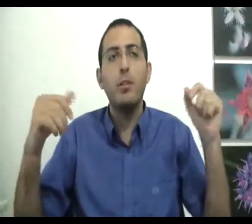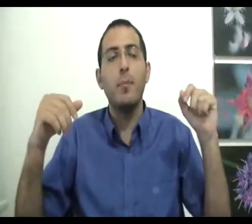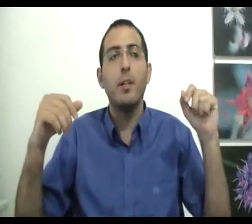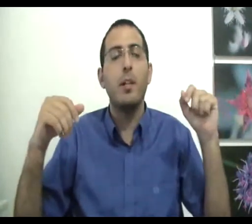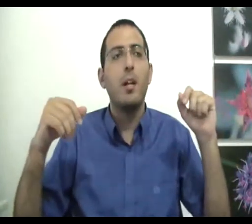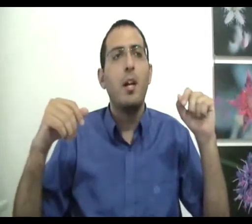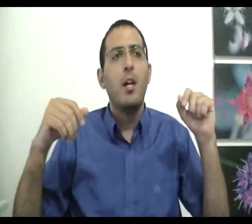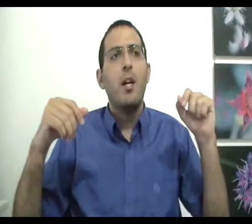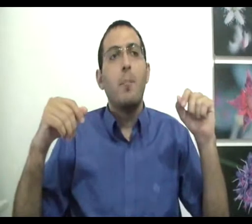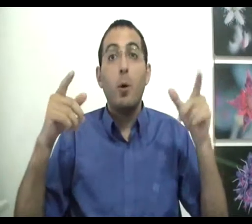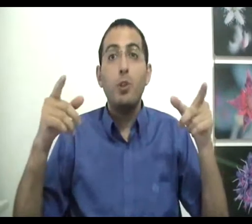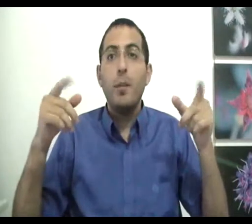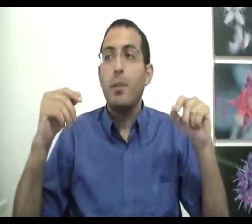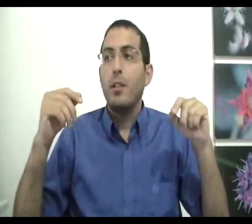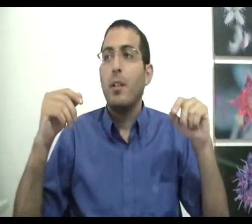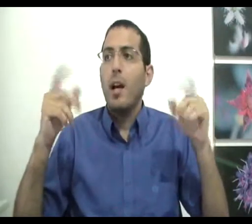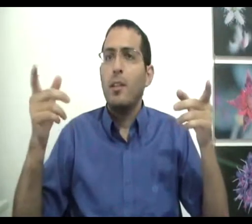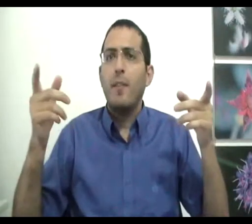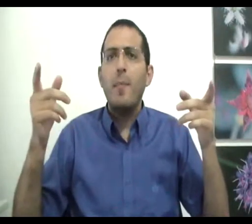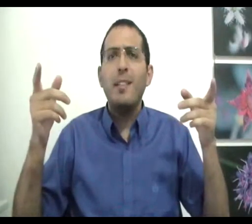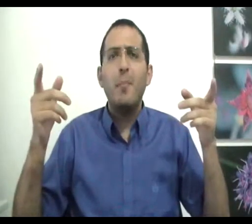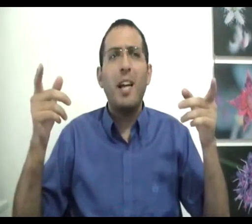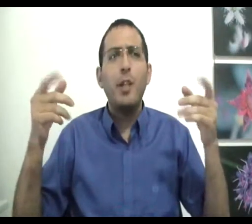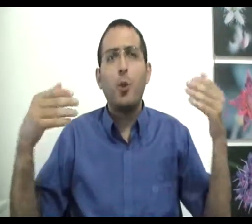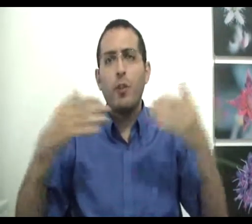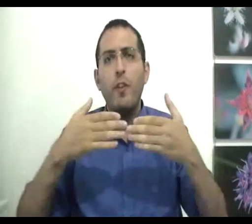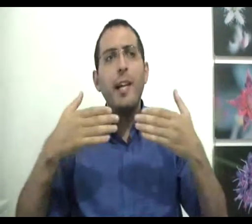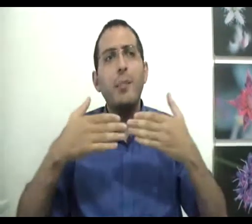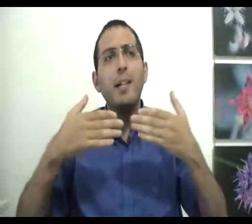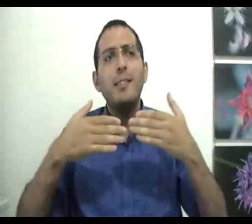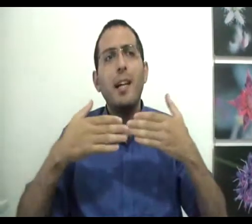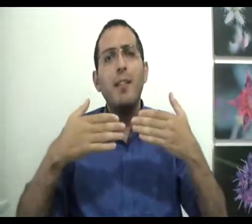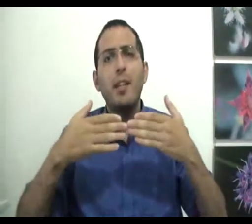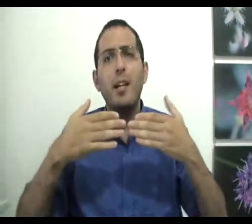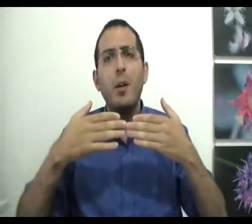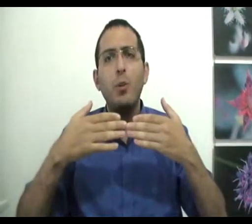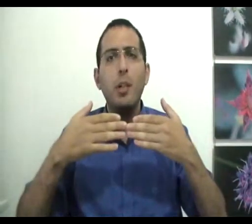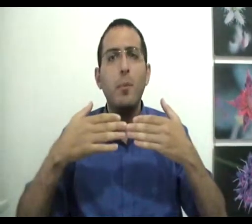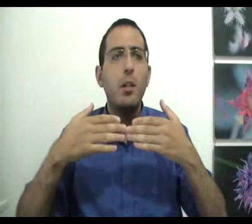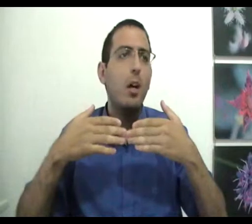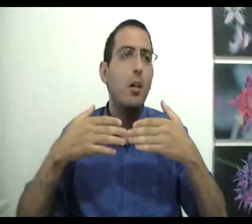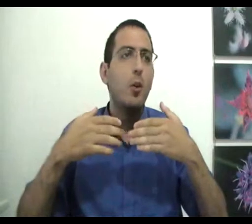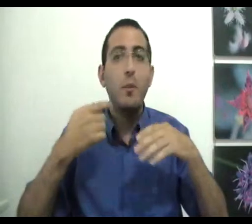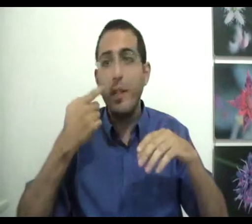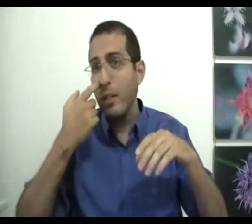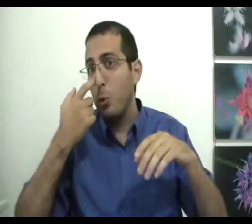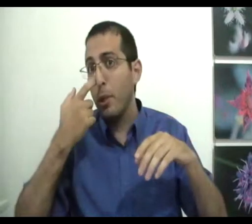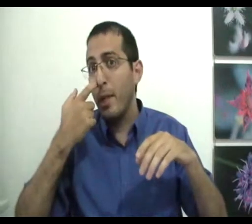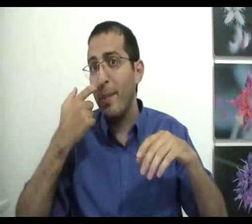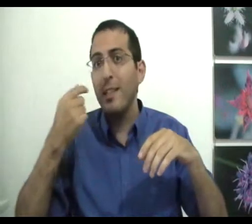אותם בחושים עכשיו האם האדם מרגיש קונפליקט בין השכל לבין החושים לא הוא מבין אם בן